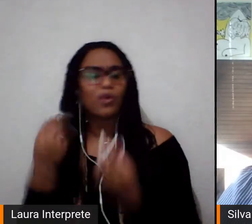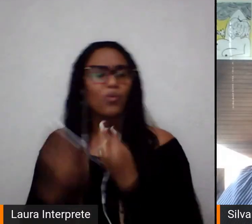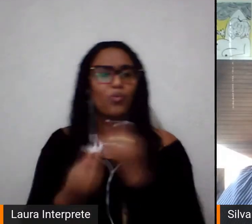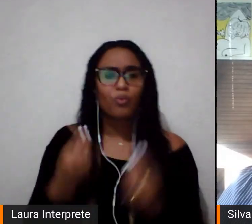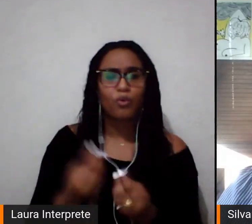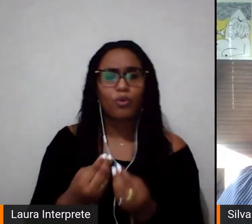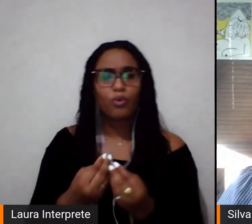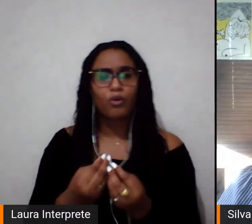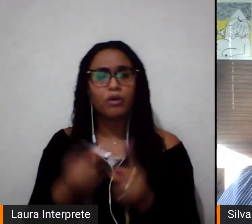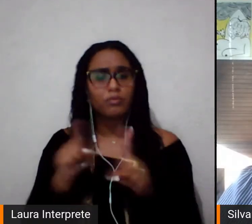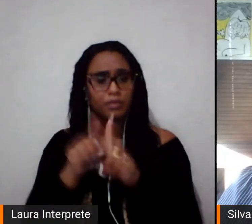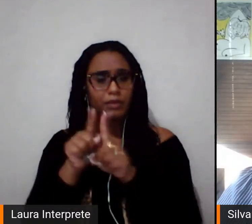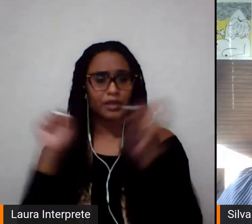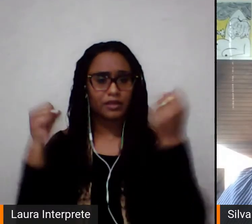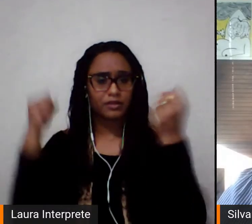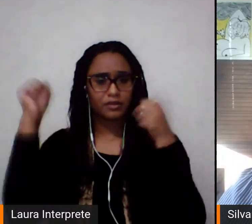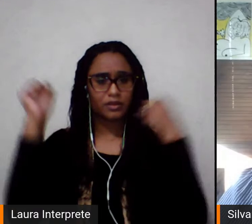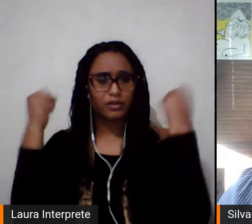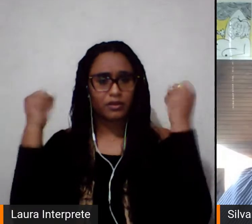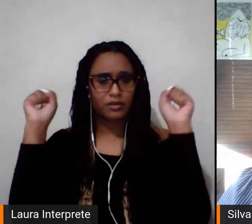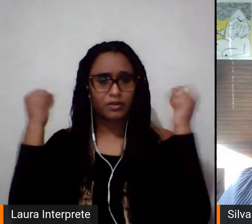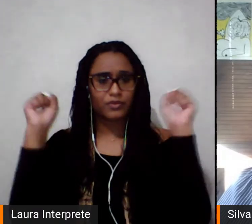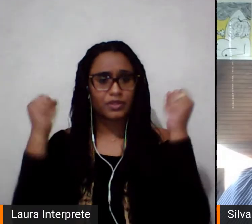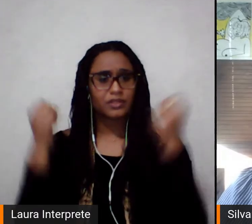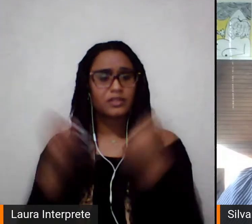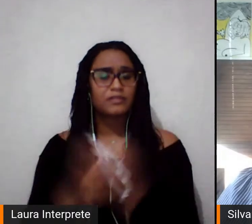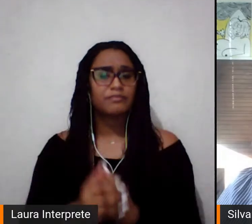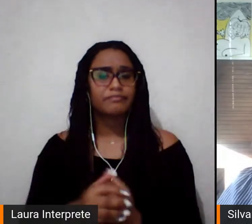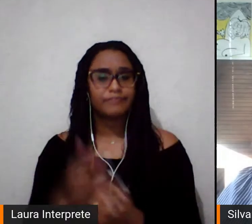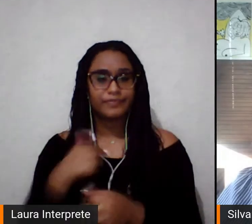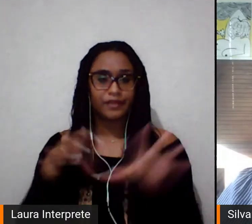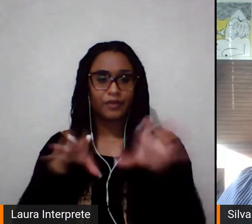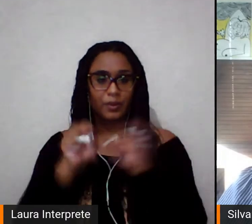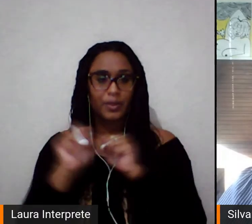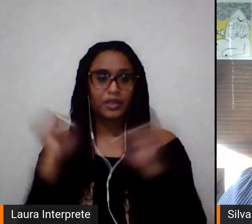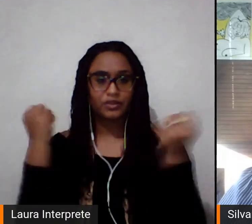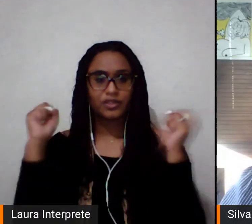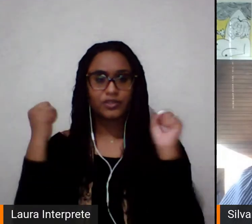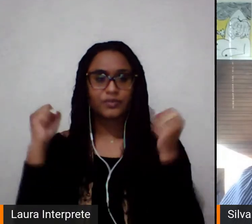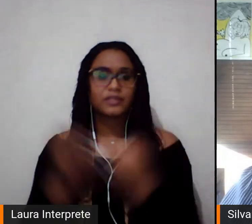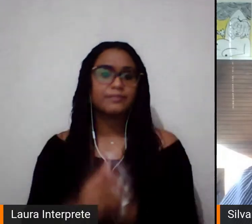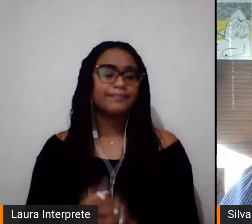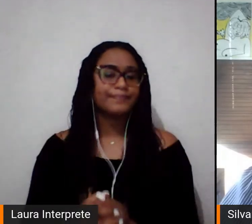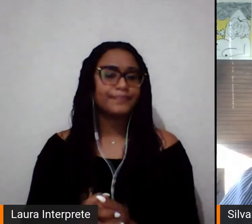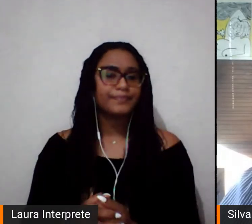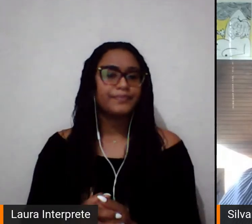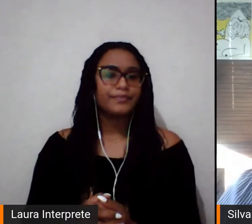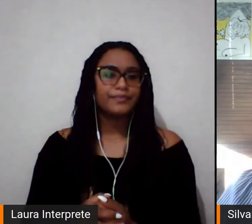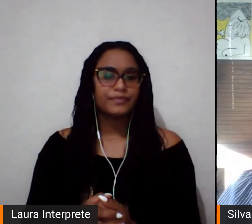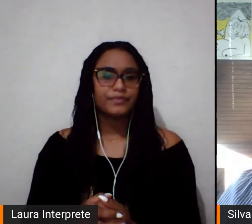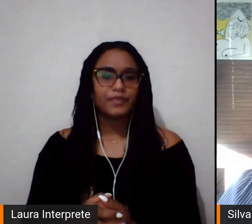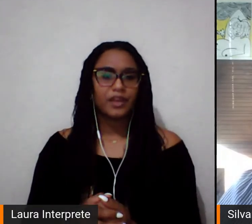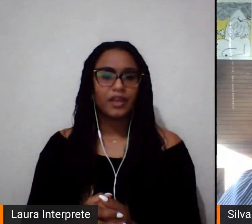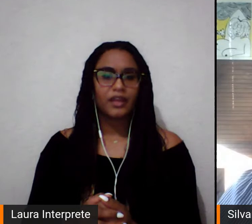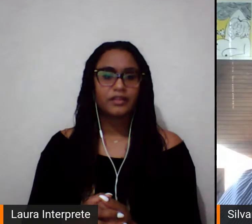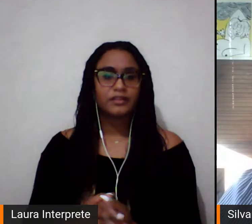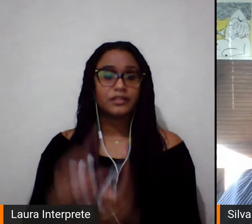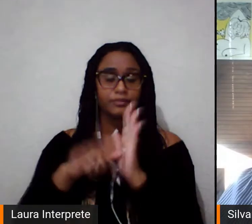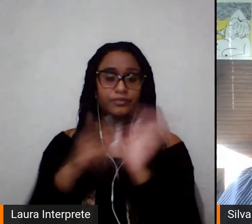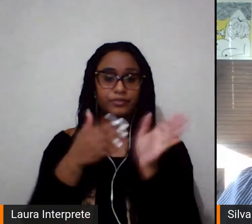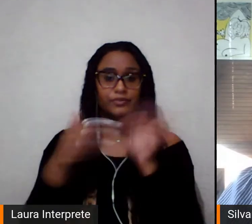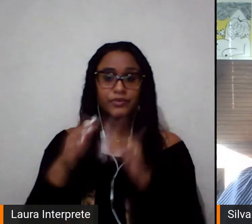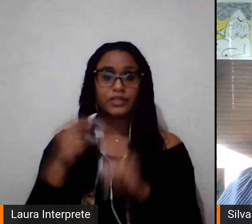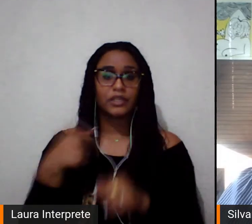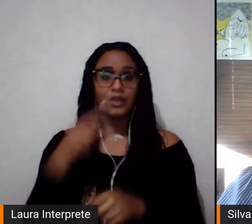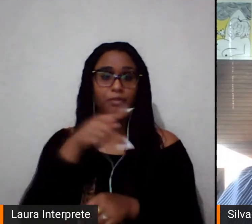da educação física brasileira. Eu fiz o curso de educação física. Então, quando eu me torno professora universitária na Universidade Federal do Rio Grande do